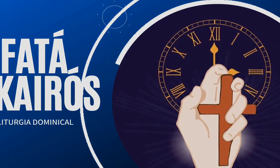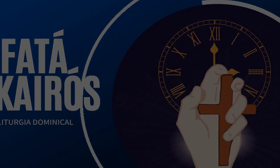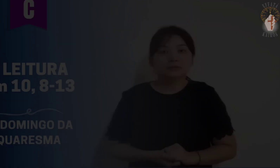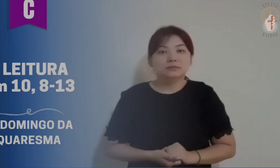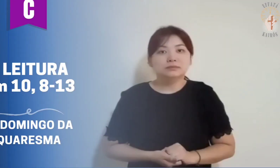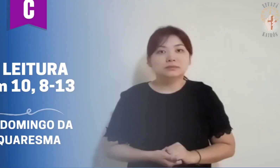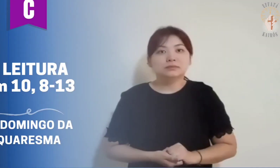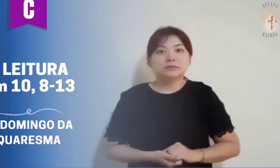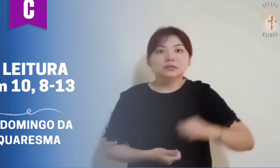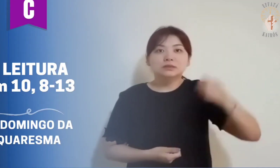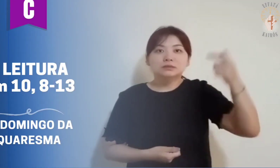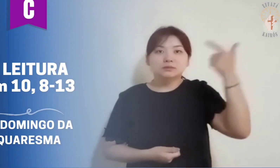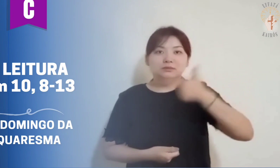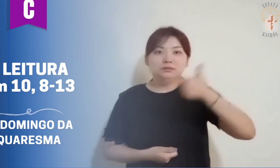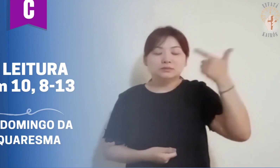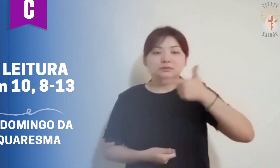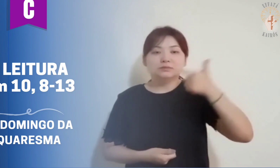Segunda leitura